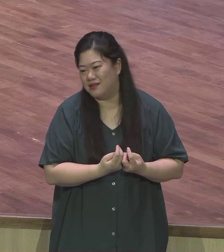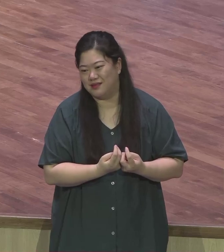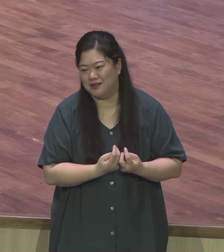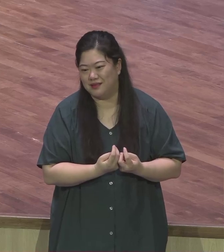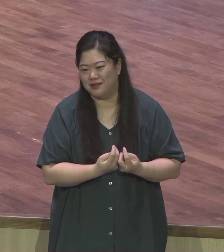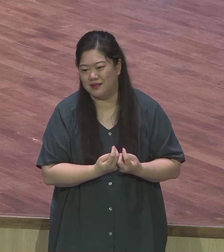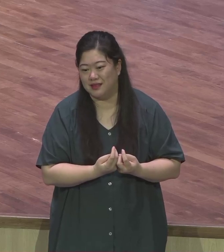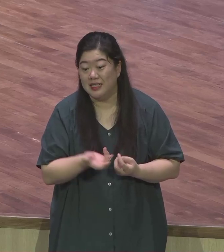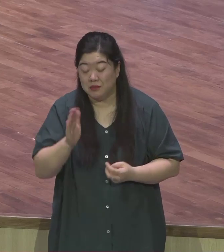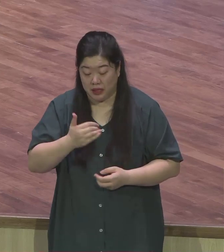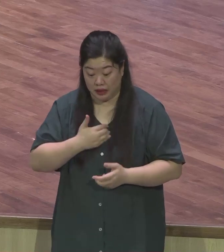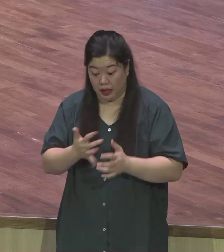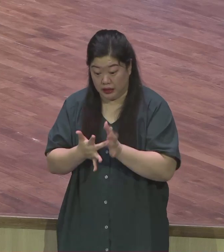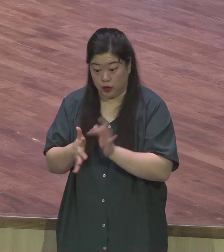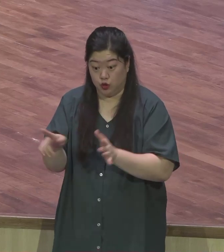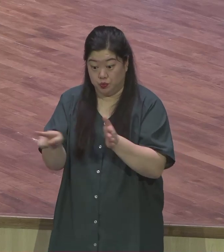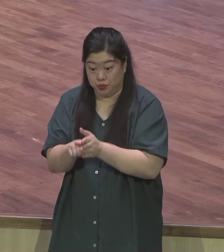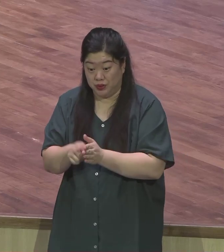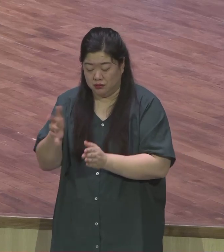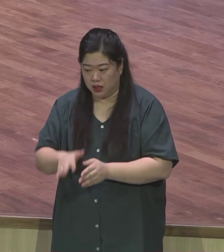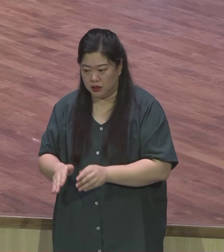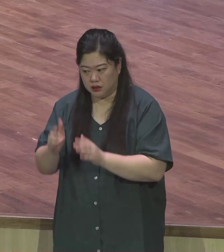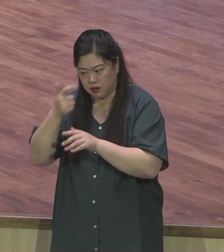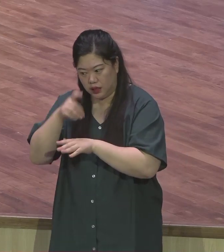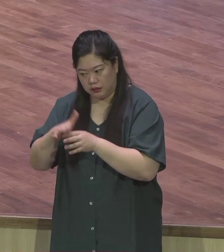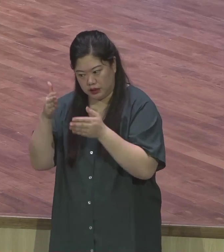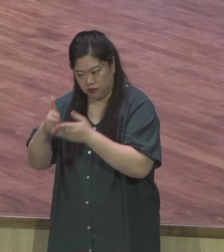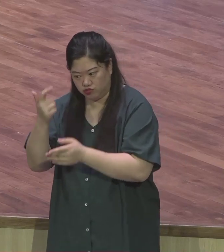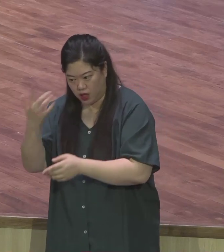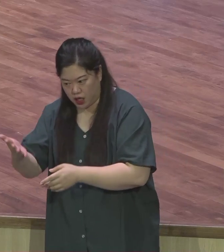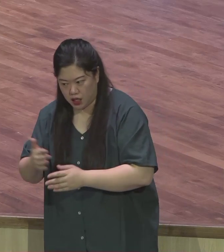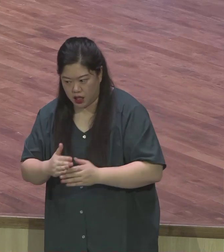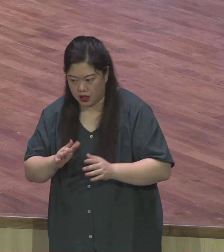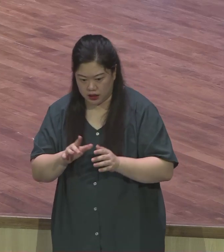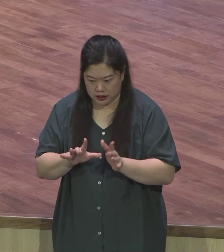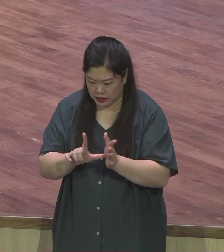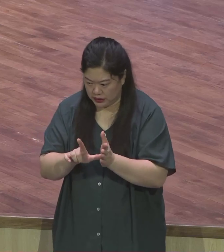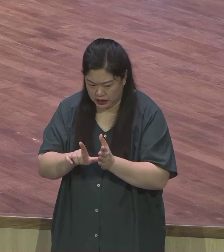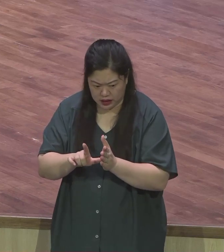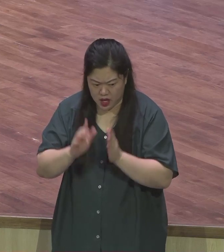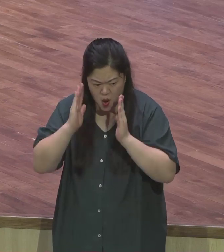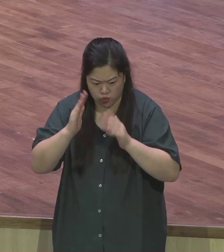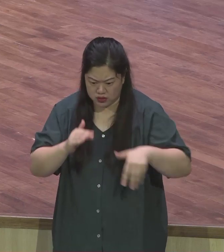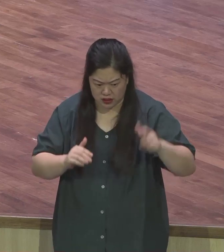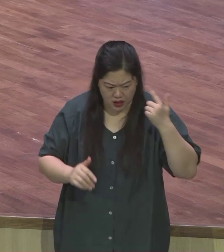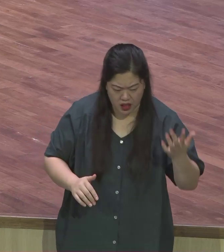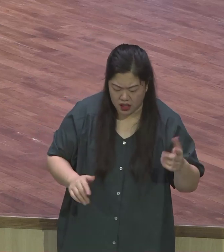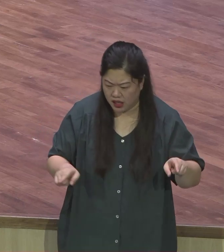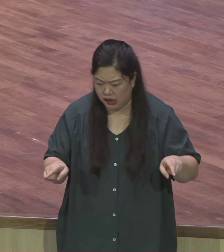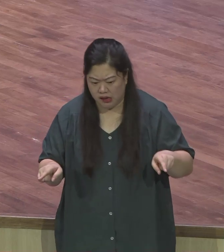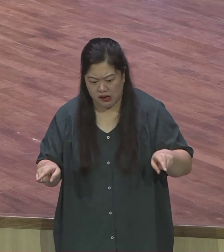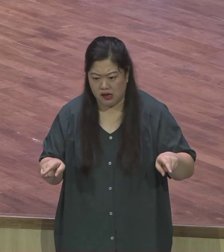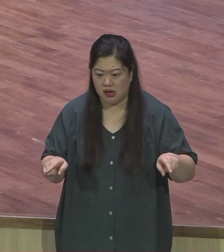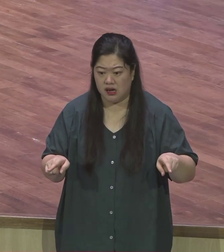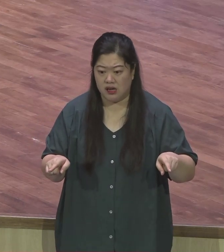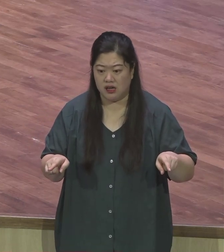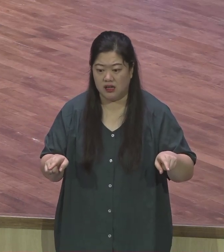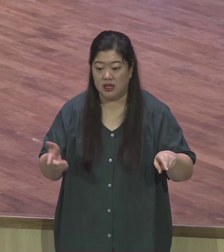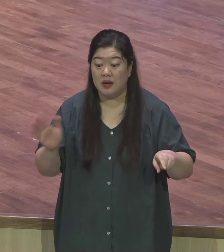갈등할 수밖에 없고 그렇다 보면 세상의 원리를 능가하는 하나님의 오병이와 같은 능력 절대 우리는 체험할 수